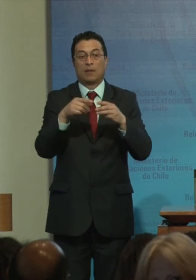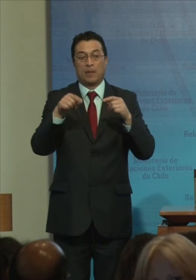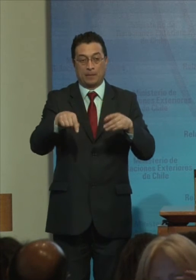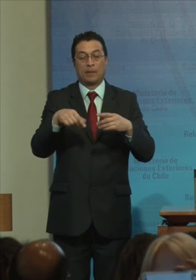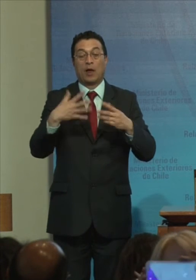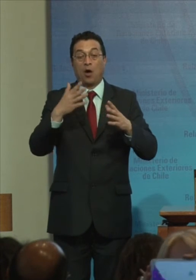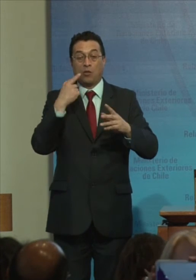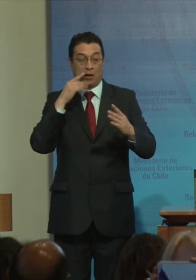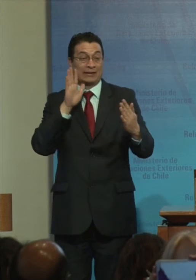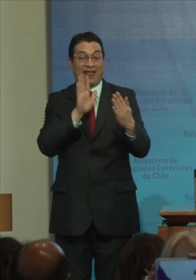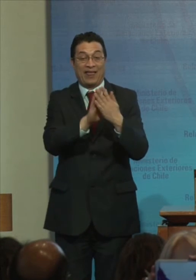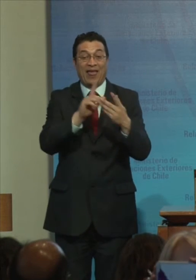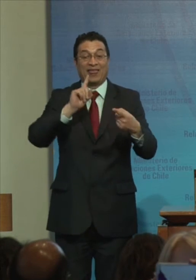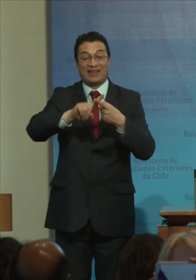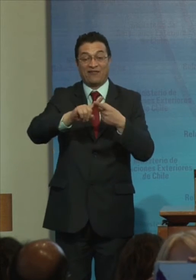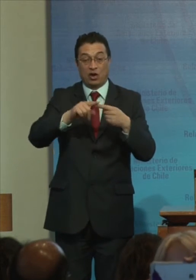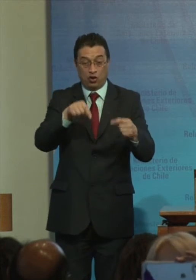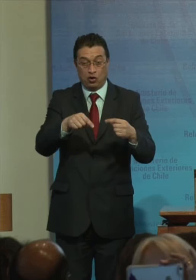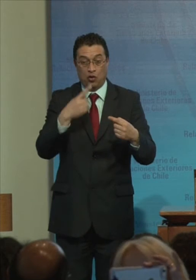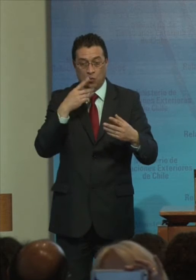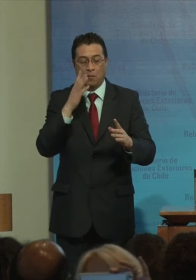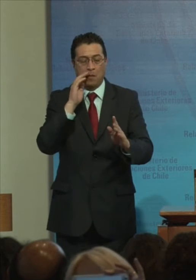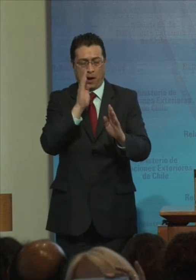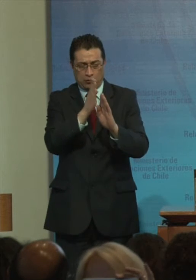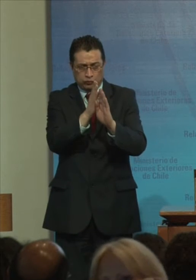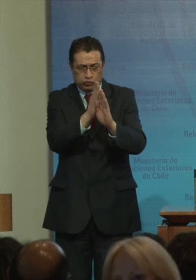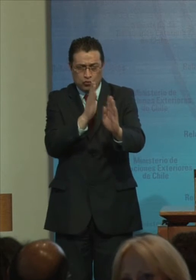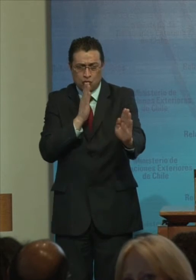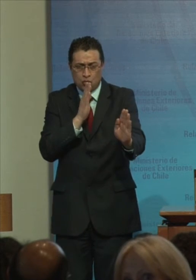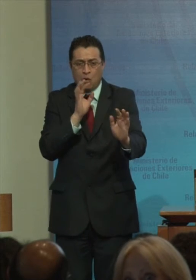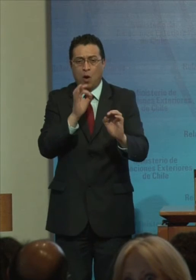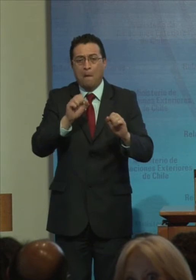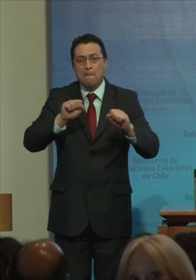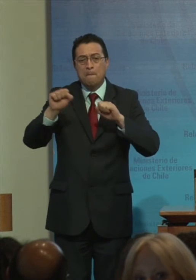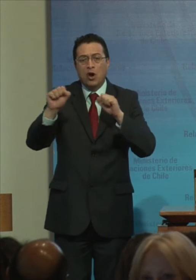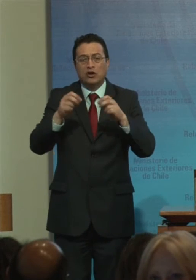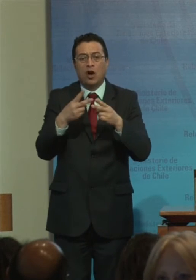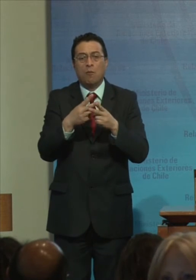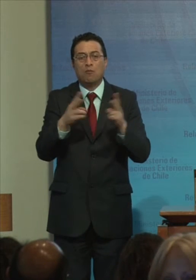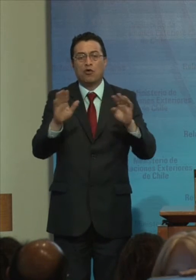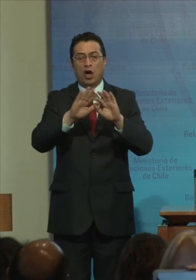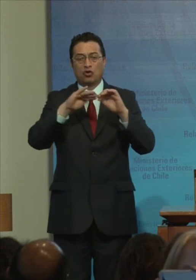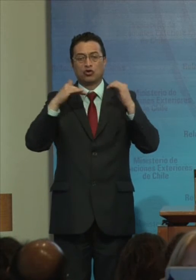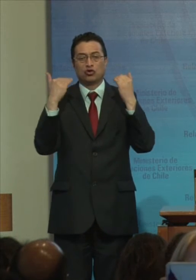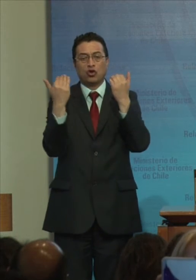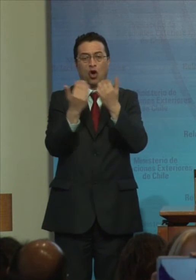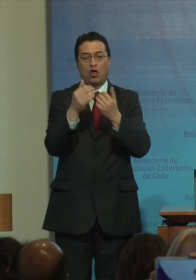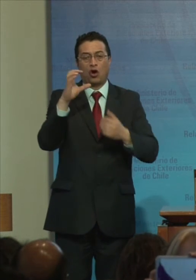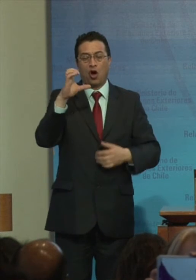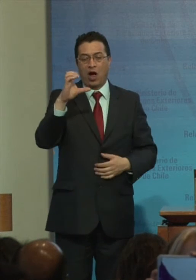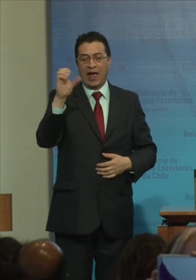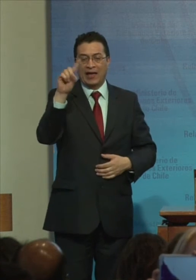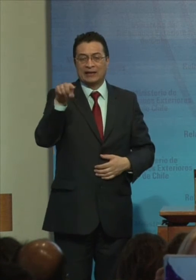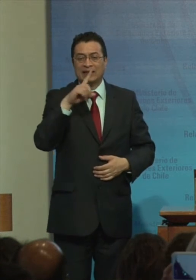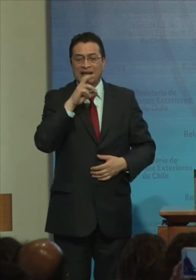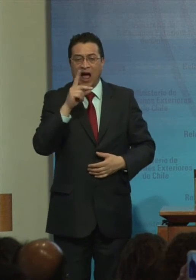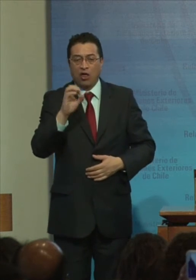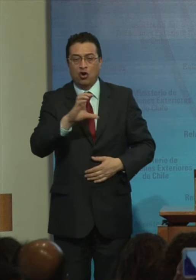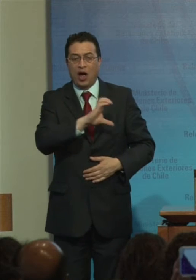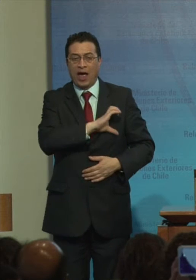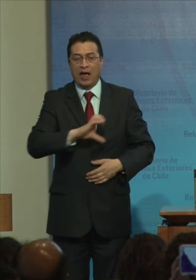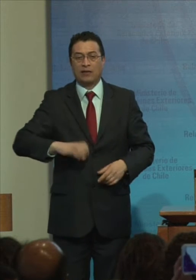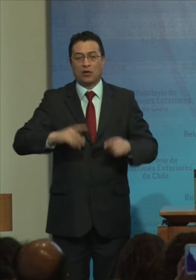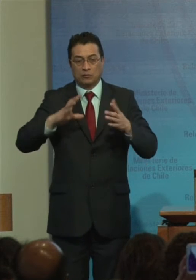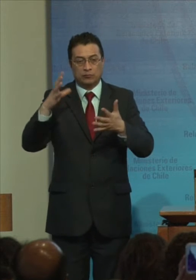Enfrentando En estos momentos Es alinear Las políticas Públicas De todos Los estados Al logro De los